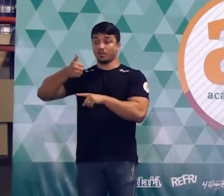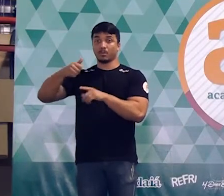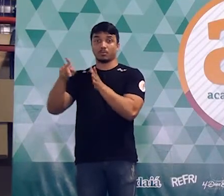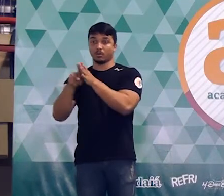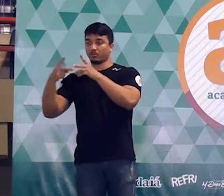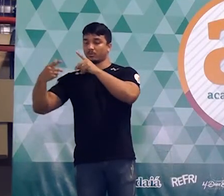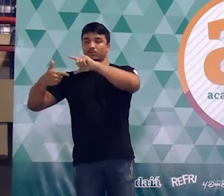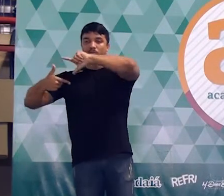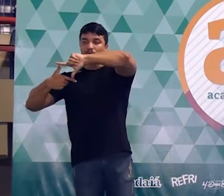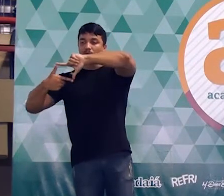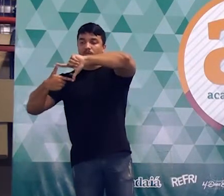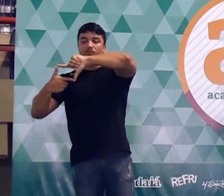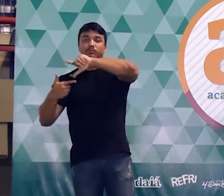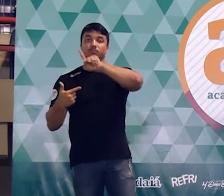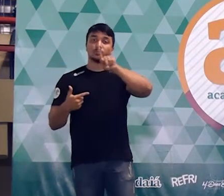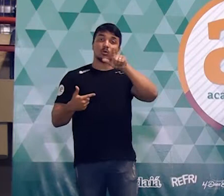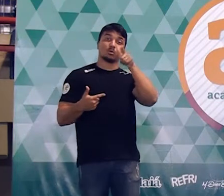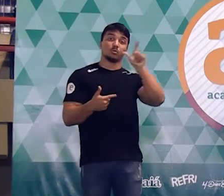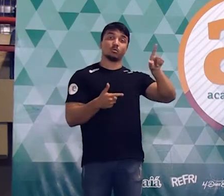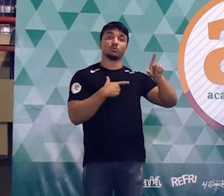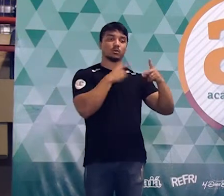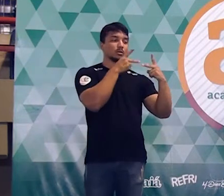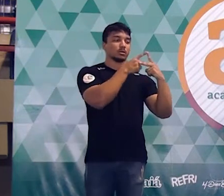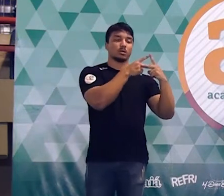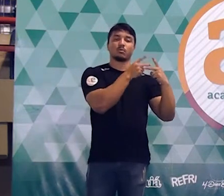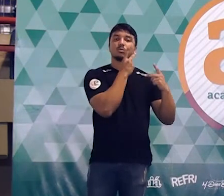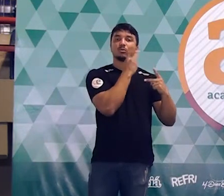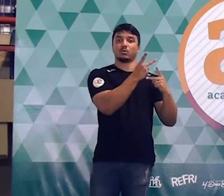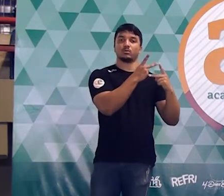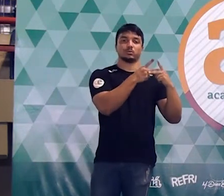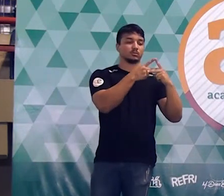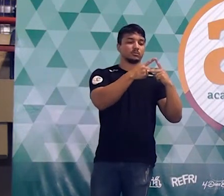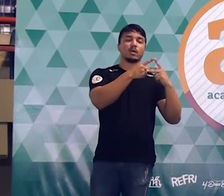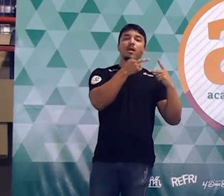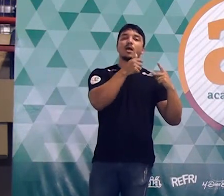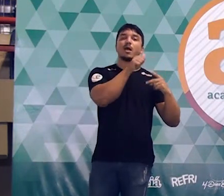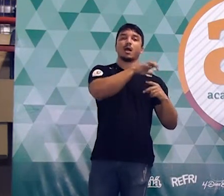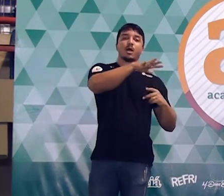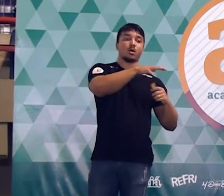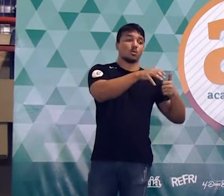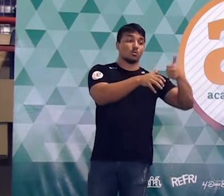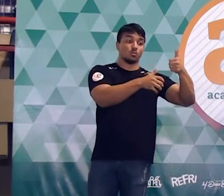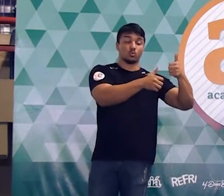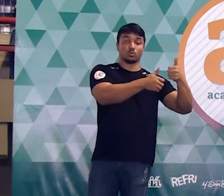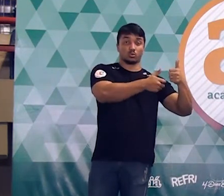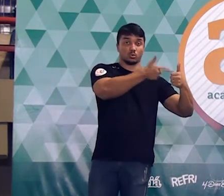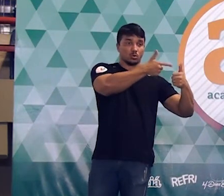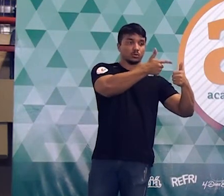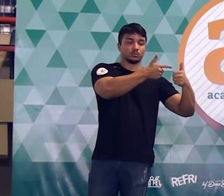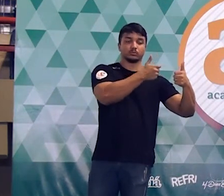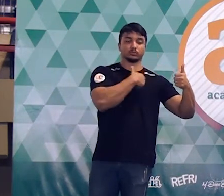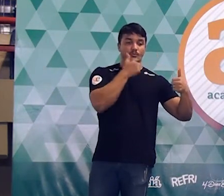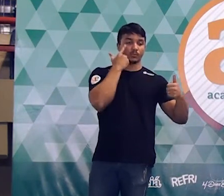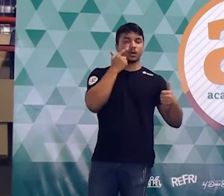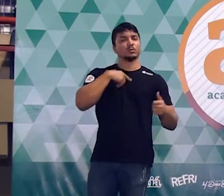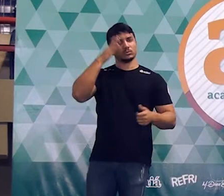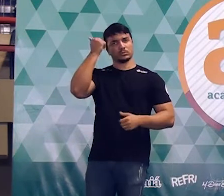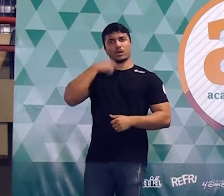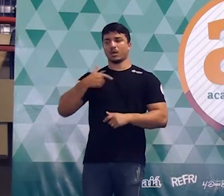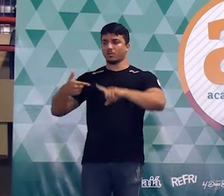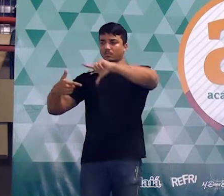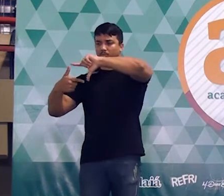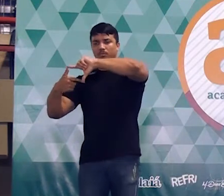retângulo e a segunda área eu acabei quebrando em dois triângulos, que eu chamei de área 1 e área 2. A área do retângulo eu sei calcular,